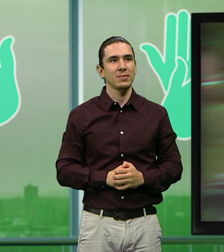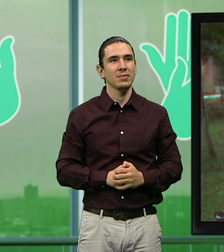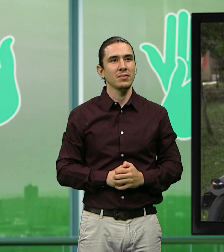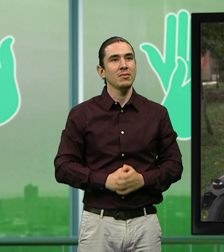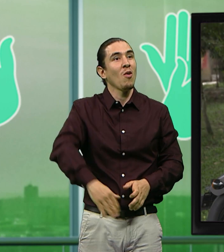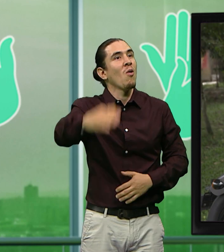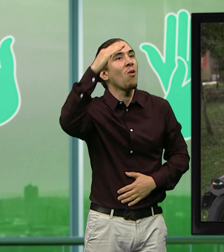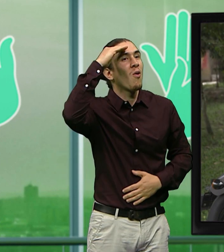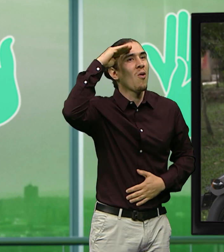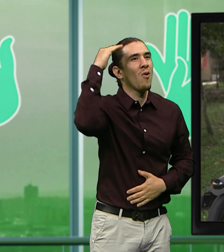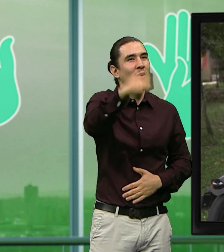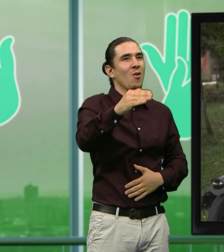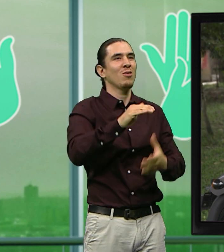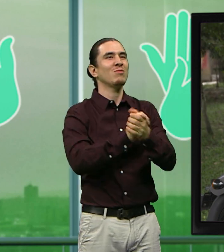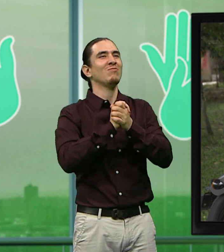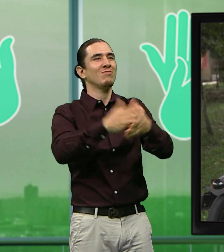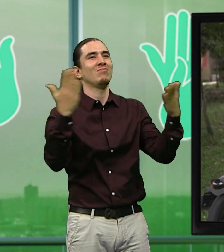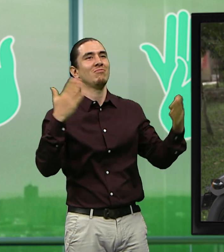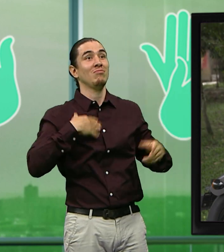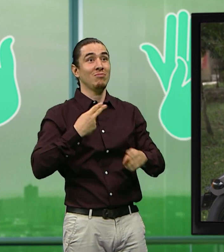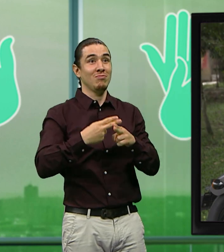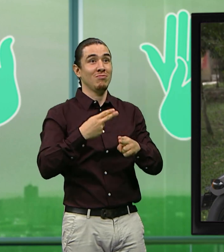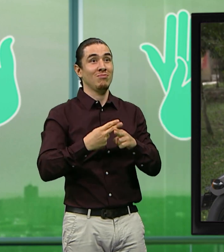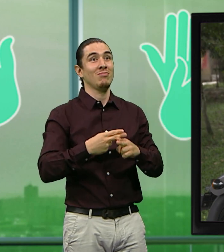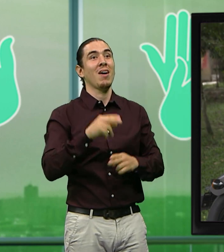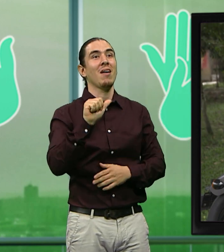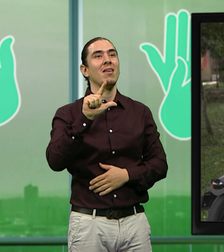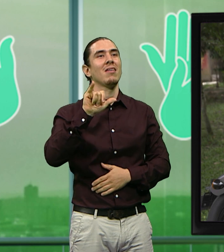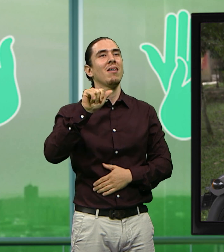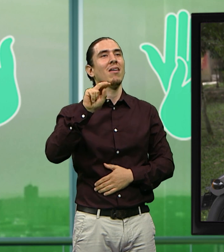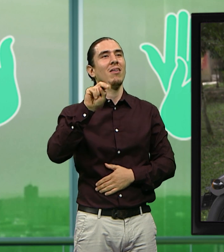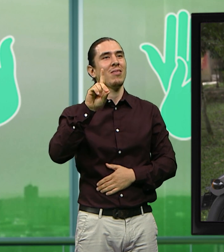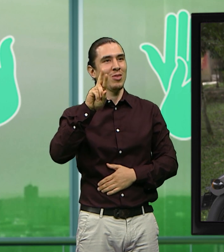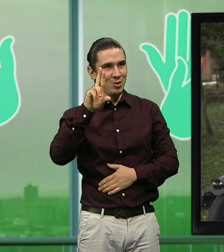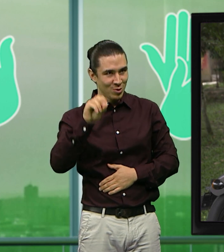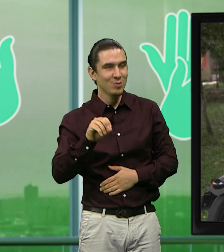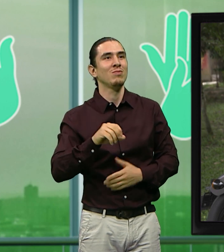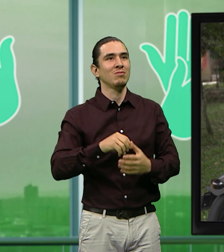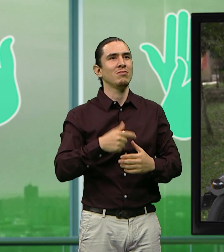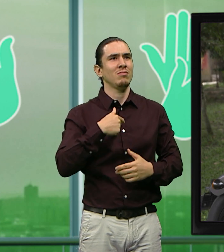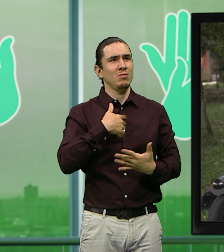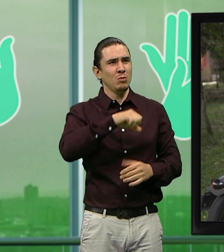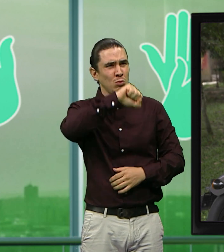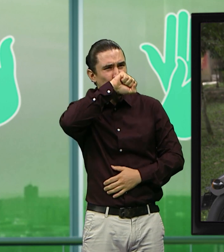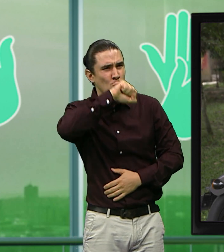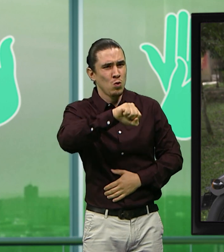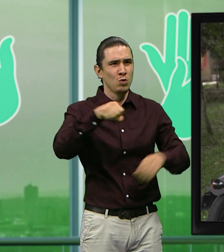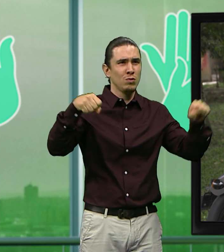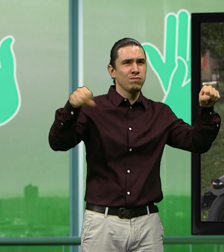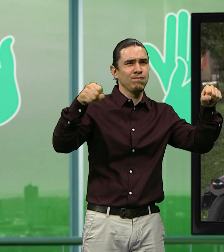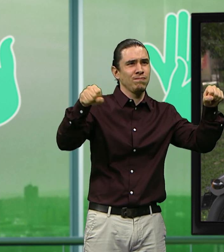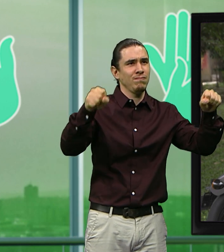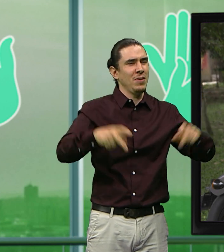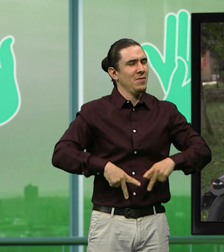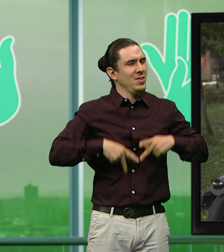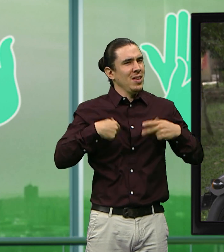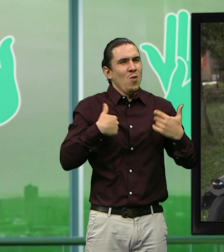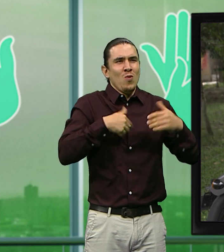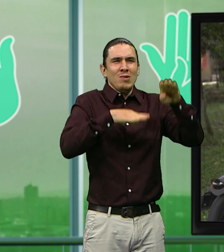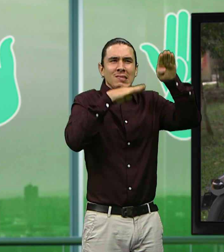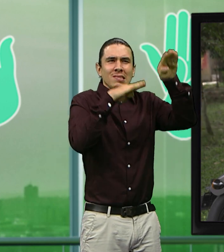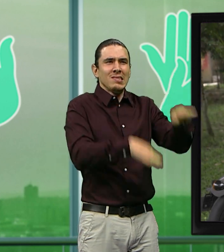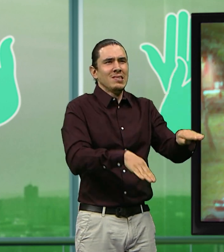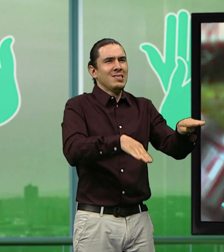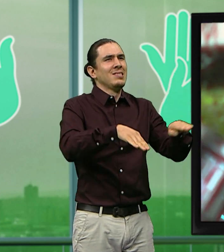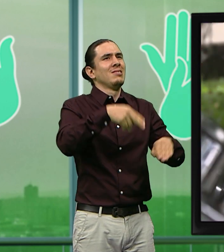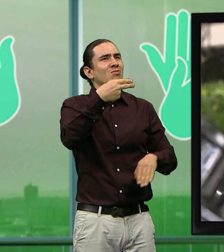Hola amigos, ¿cómo están? Mi nombre es Alejandro Muriel, me conocen como Shaggy y no solo mi pasión, sino que mi estilo de vida es el harleyismo.